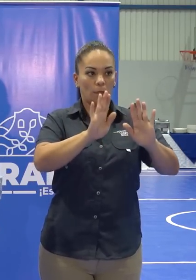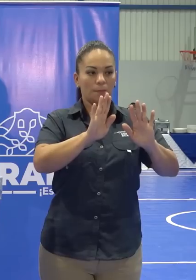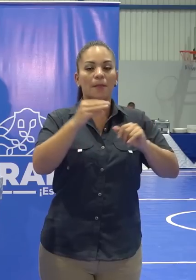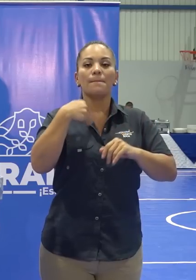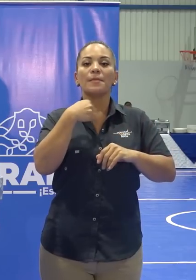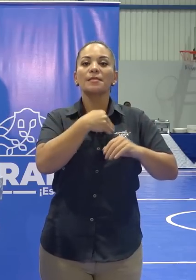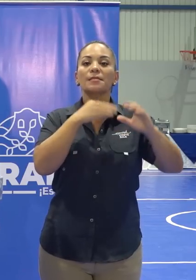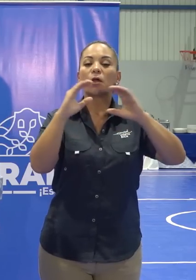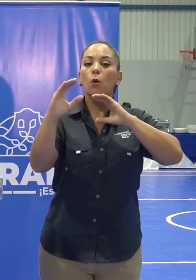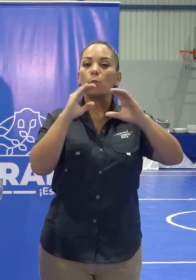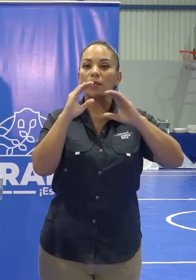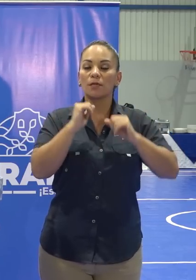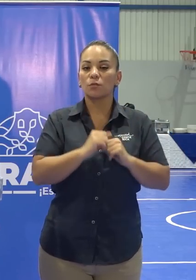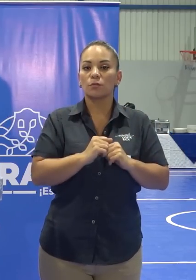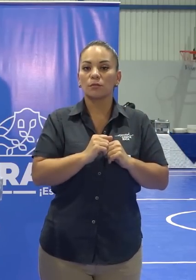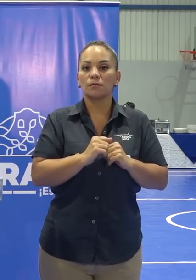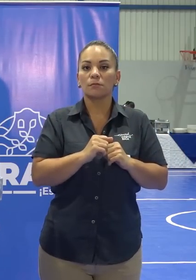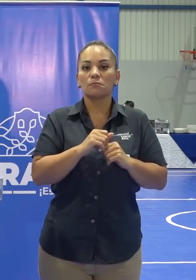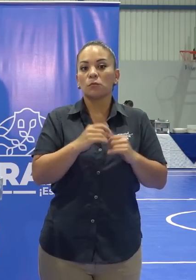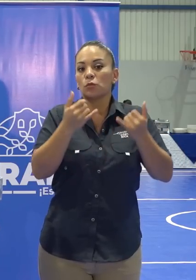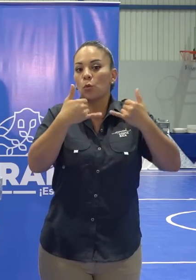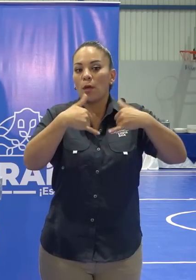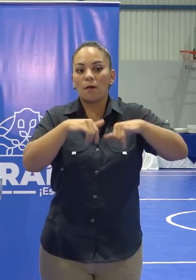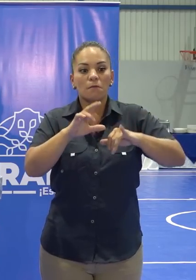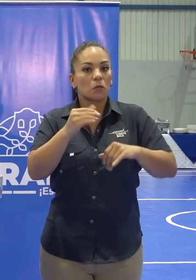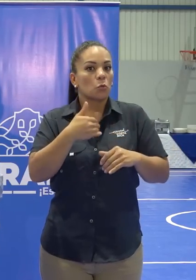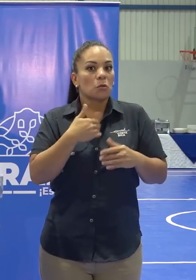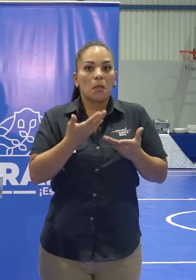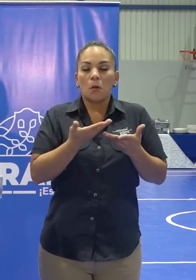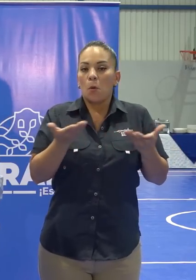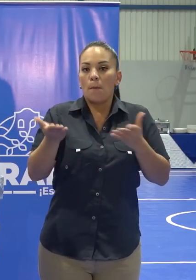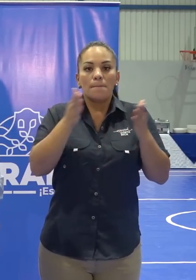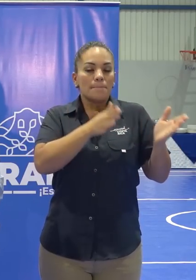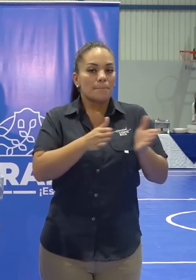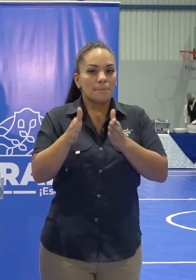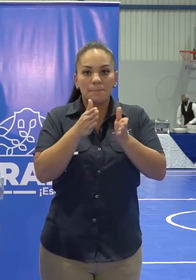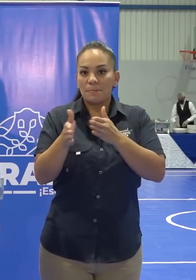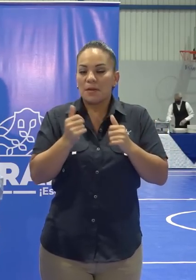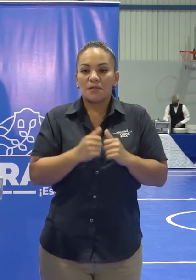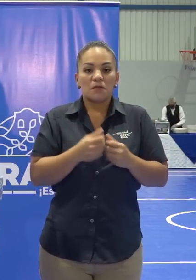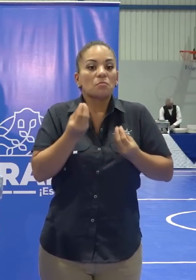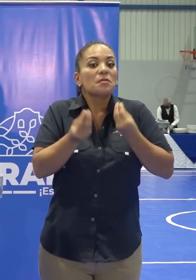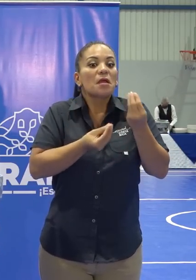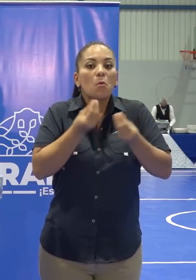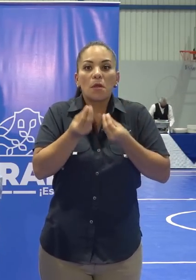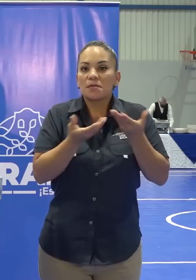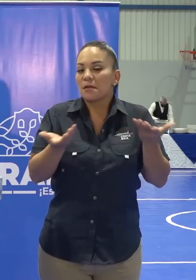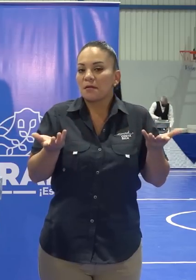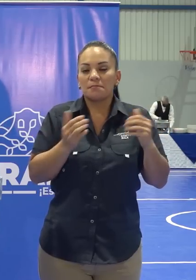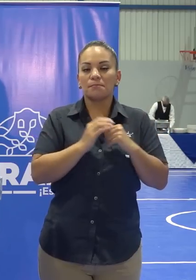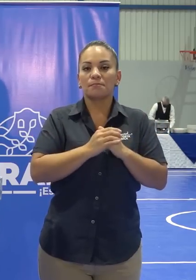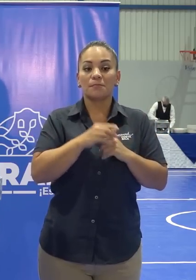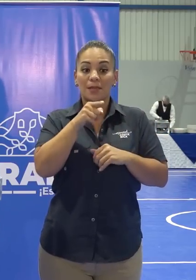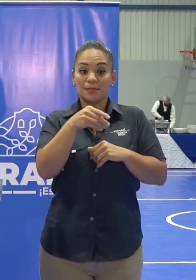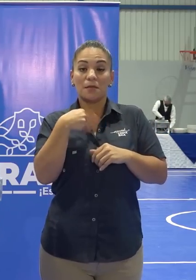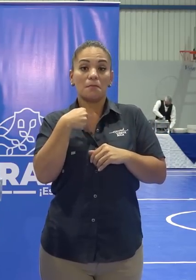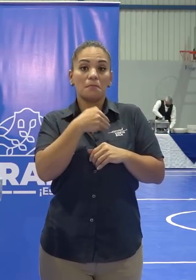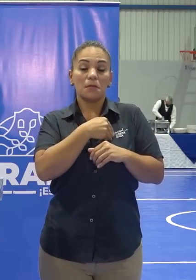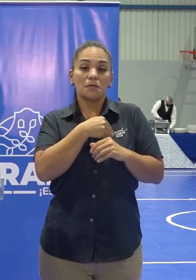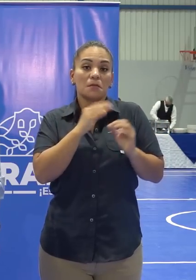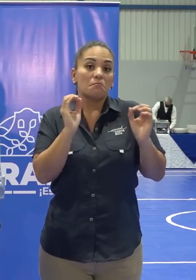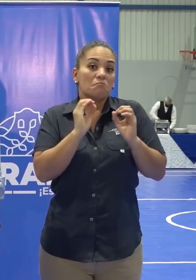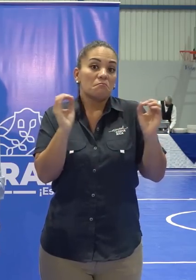de Comunicación no tengo todavía planeado exactamente qué hacer. Ese es un ministerio sin